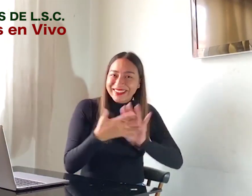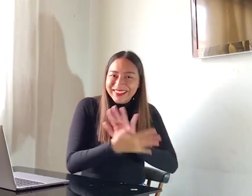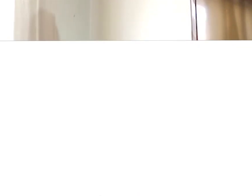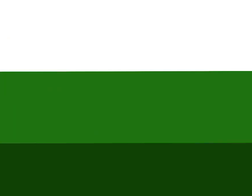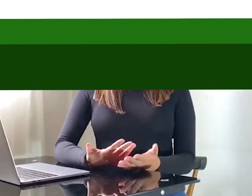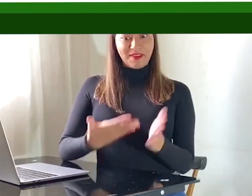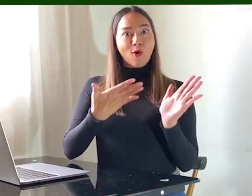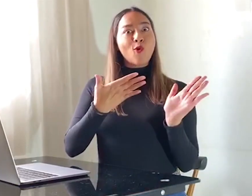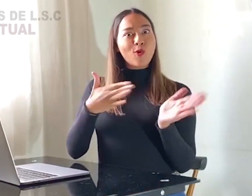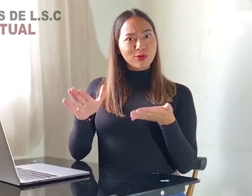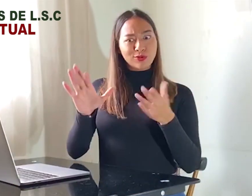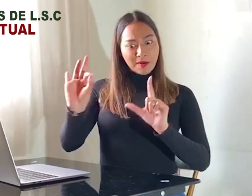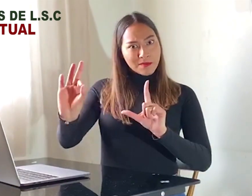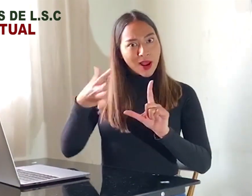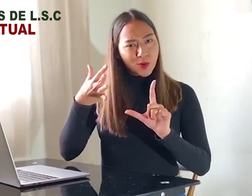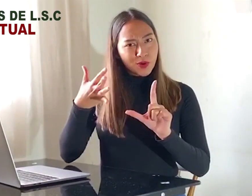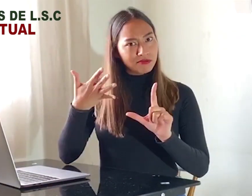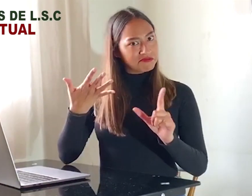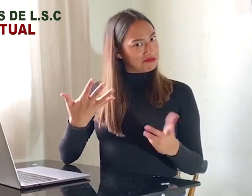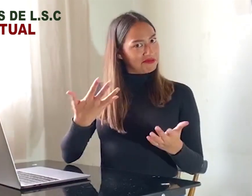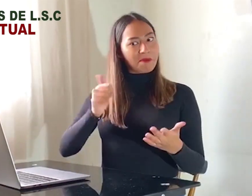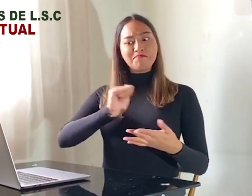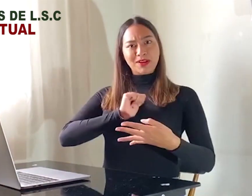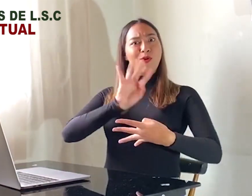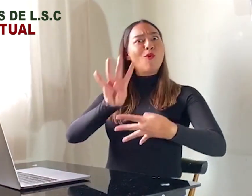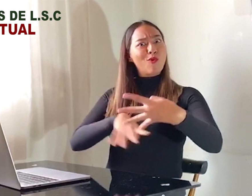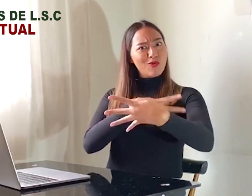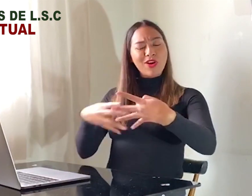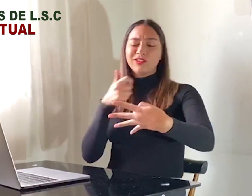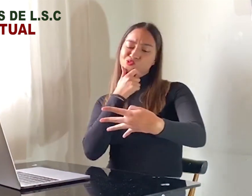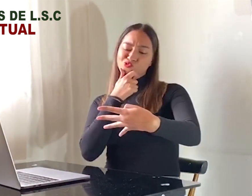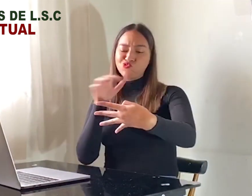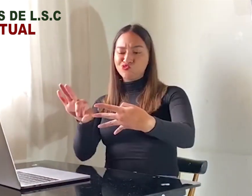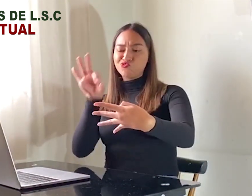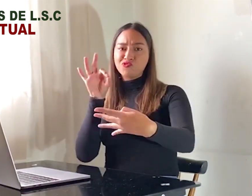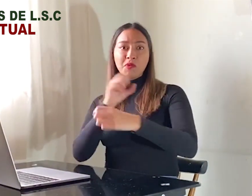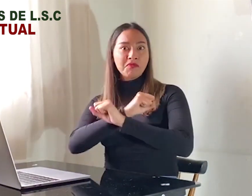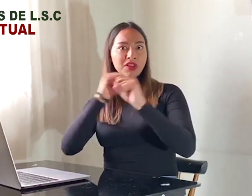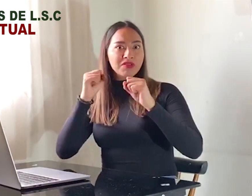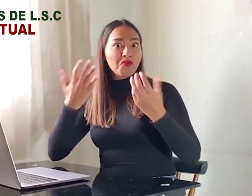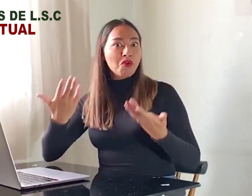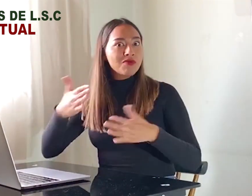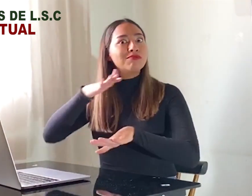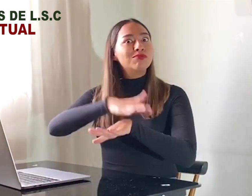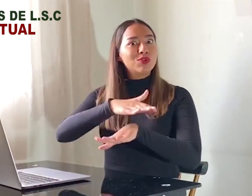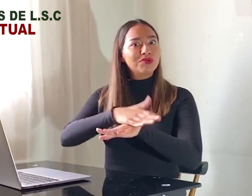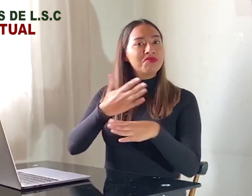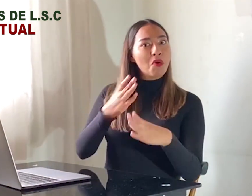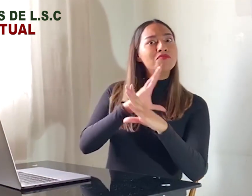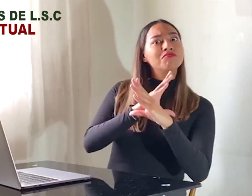Otra opción son los cursos virtuales, los cuales te permiten manejar tus tiempos. Puedes ingresar a la plataforma en el horario